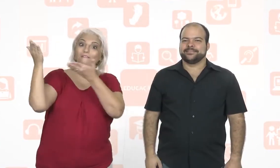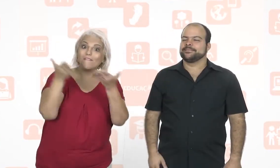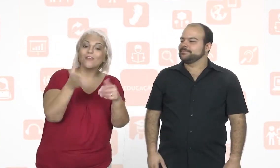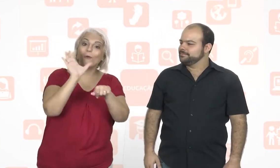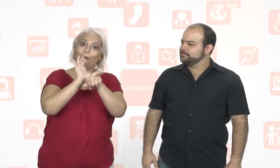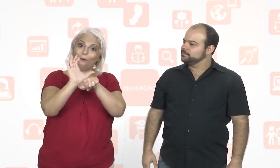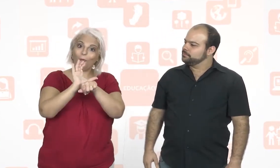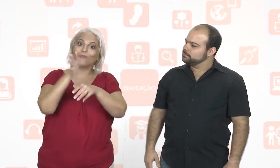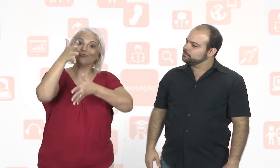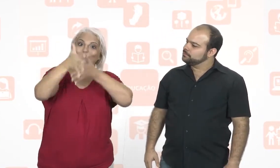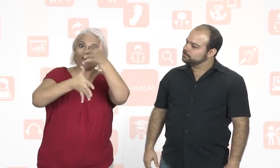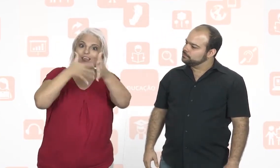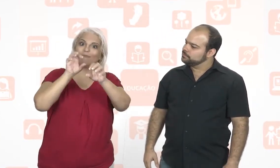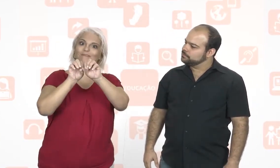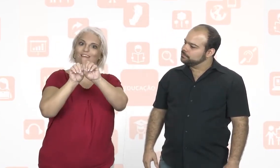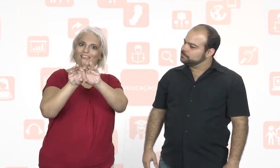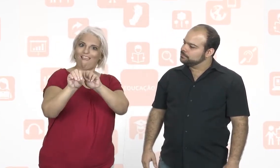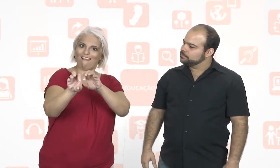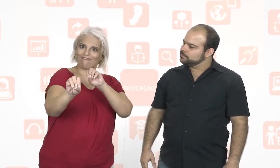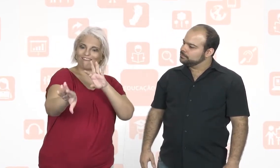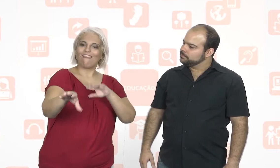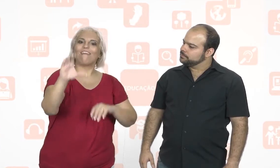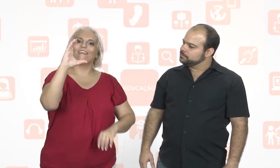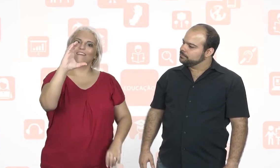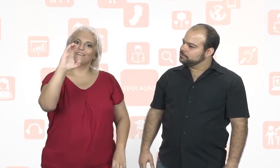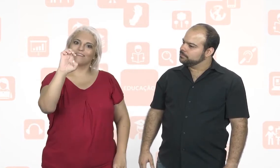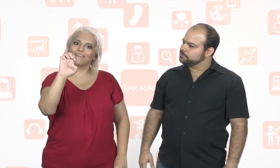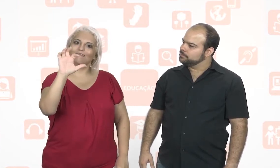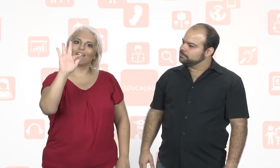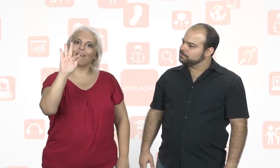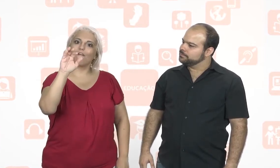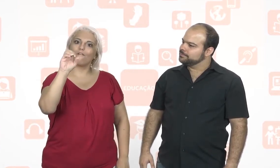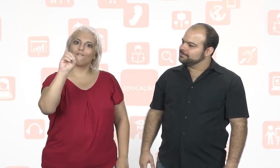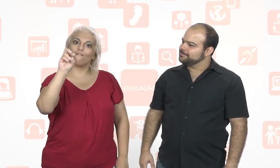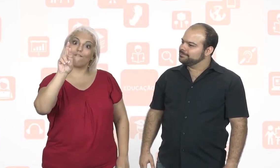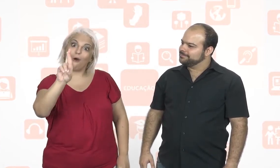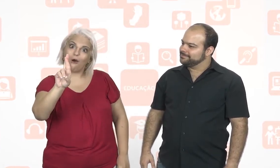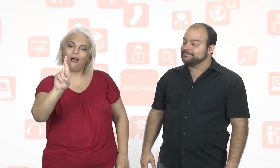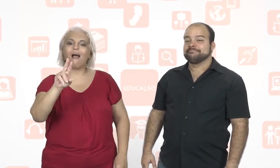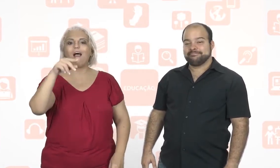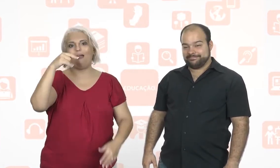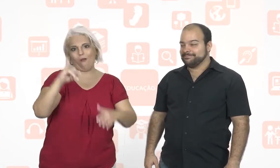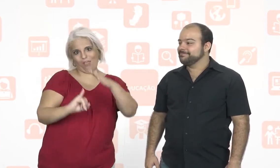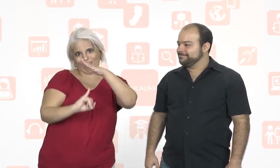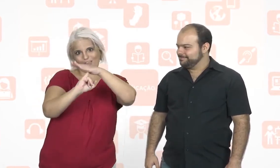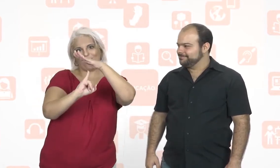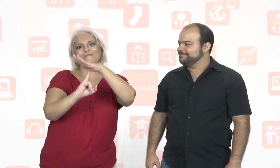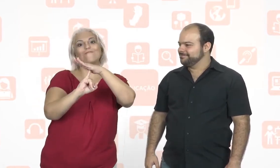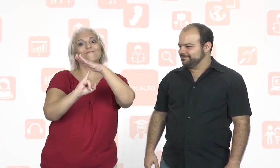Bem-vindo ao curso de Libras à distância do C4, que é o curso do IFES.